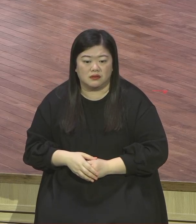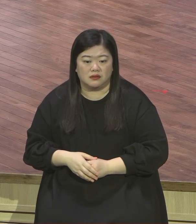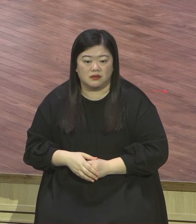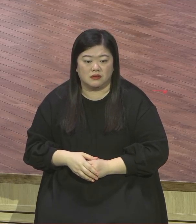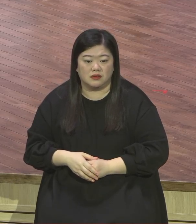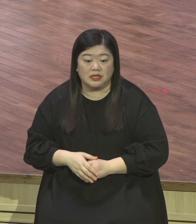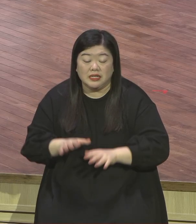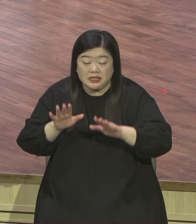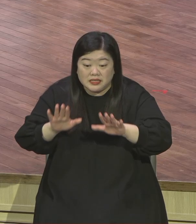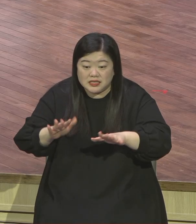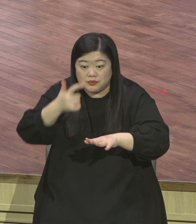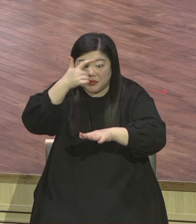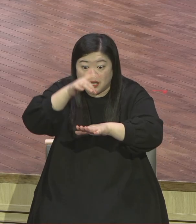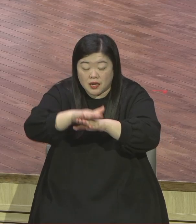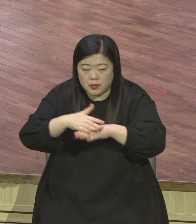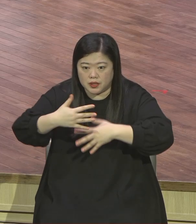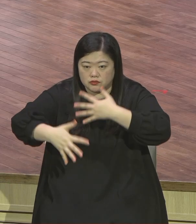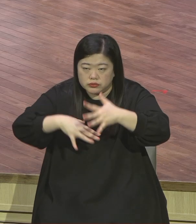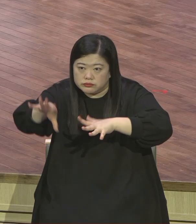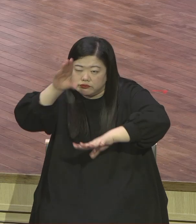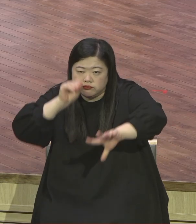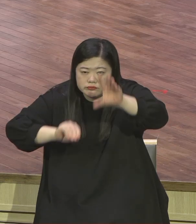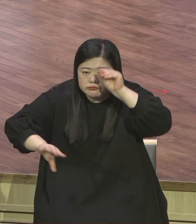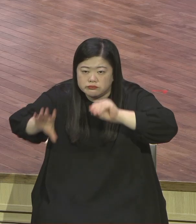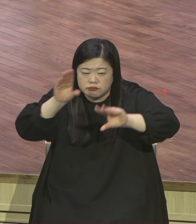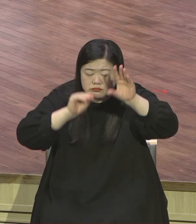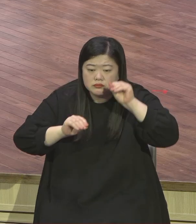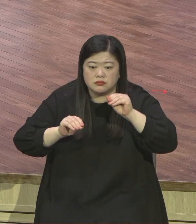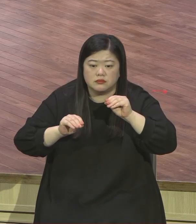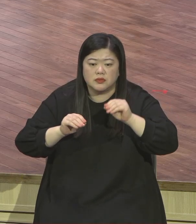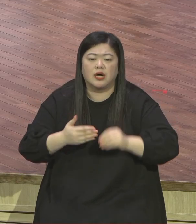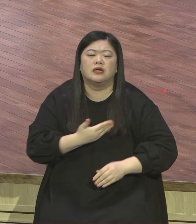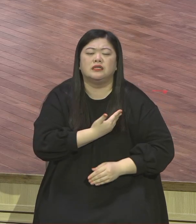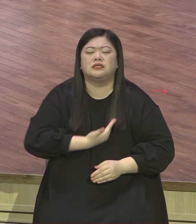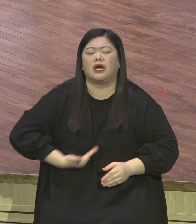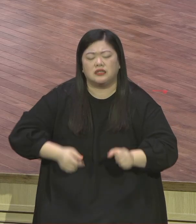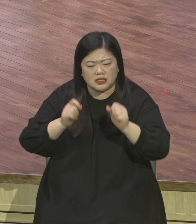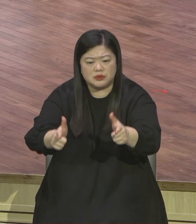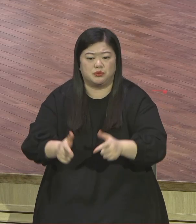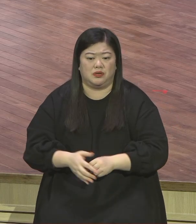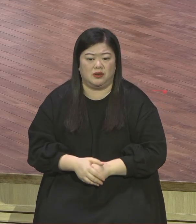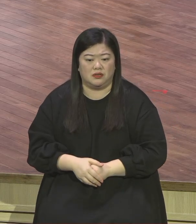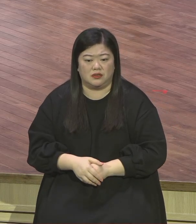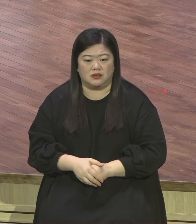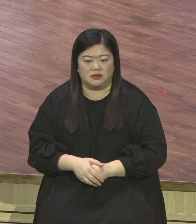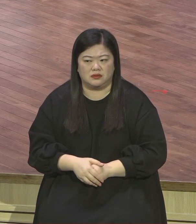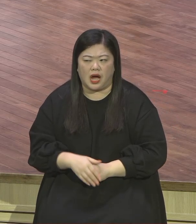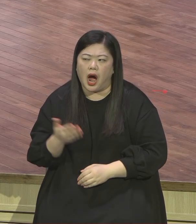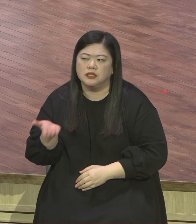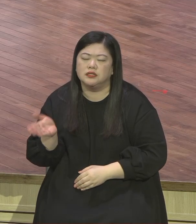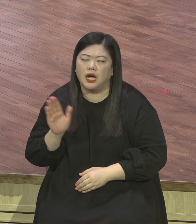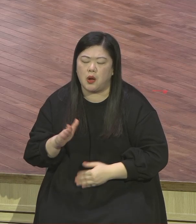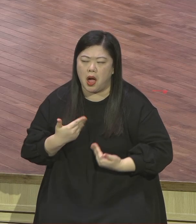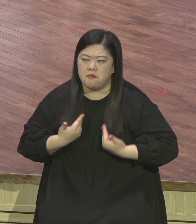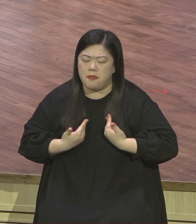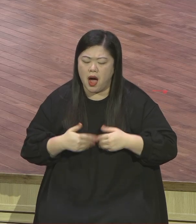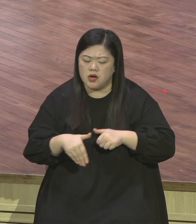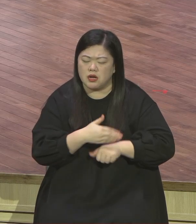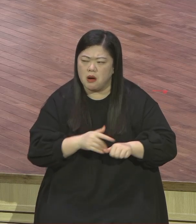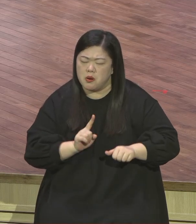여러분 절대 제자예요 지금 뭐 상황 보지 마세요 여러분 신분 자체가 그렇다니까 왜 영원기에 와서